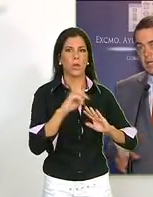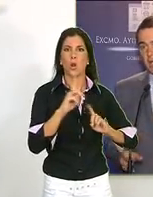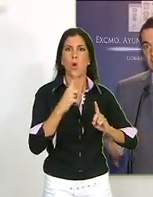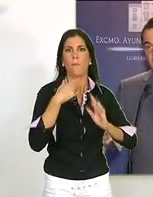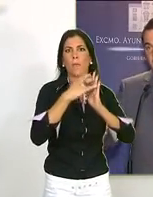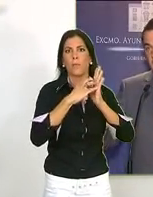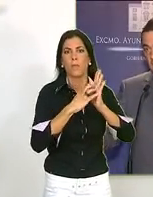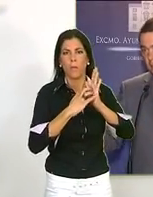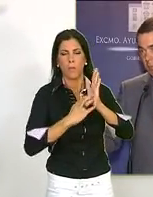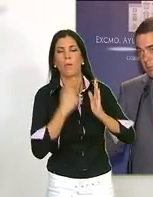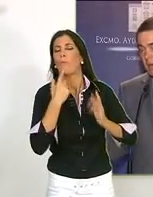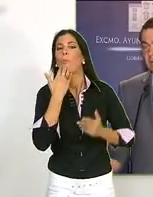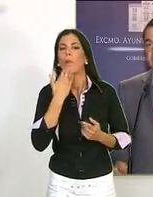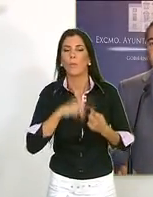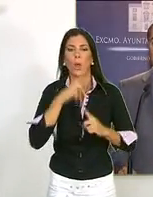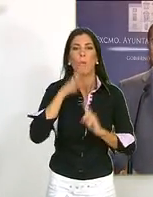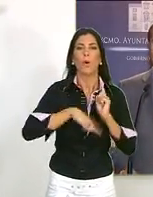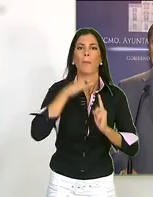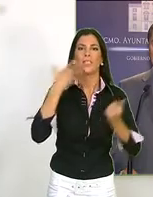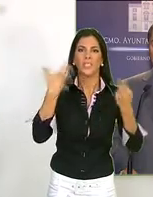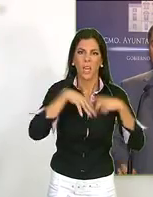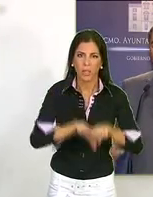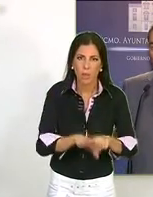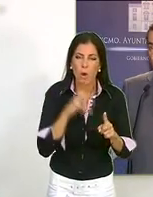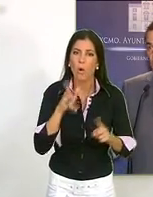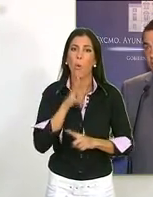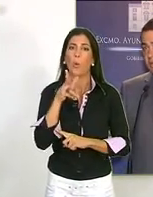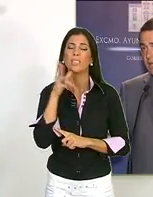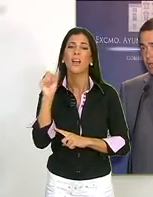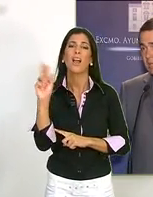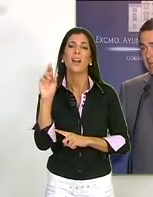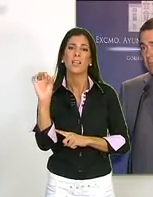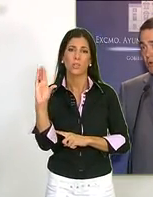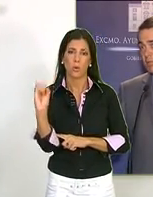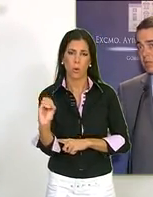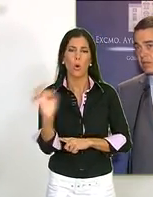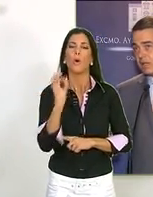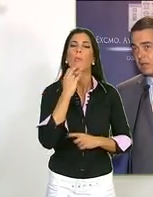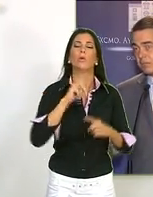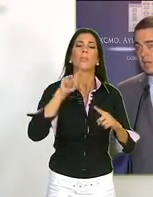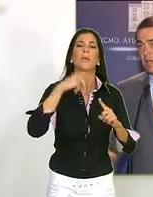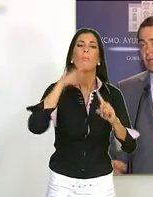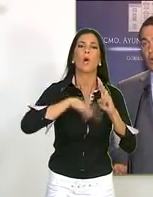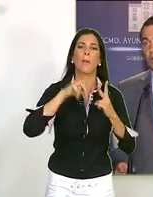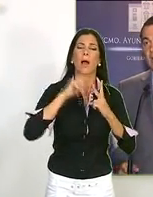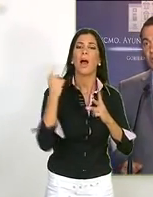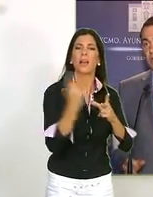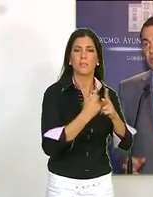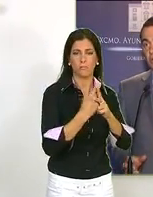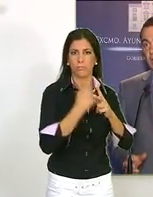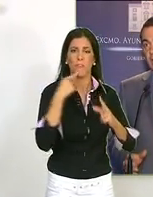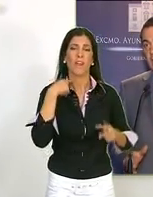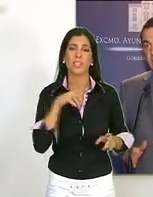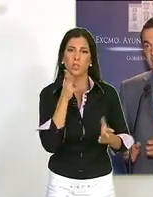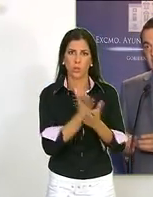hecho hasta el momento, y no rebajando como ahora, citando ejemplos como el programa de integración en Huerta Carrasco, o